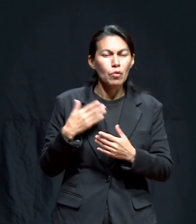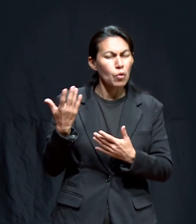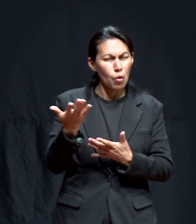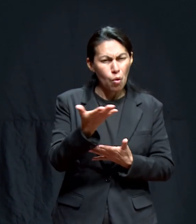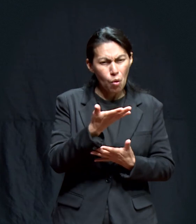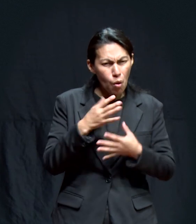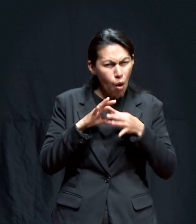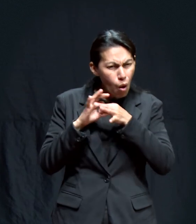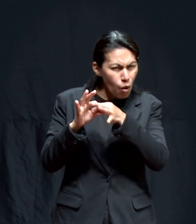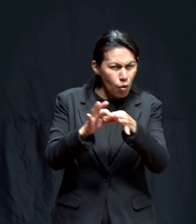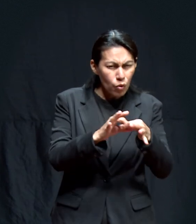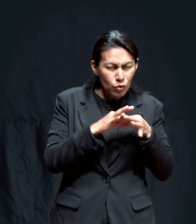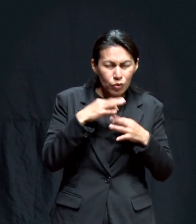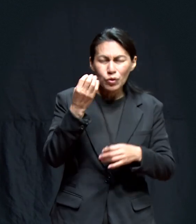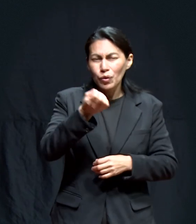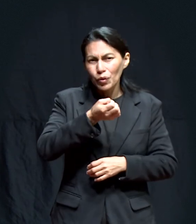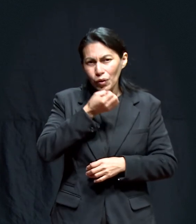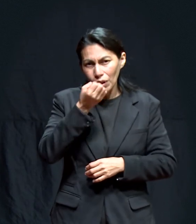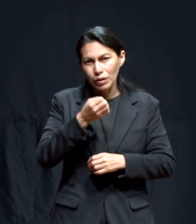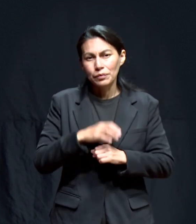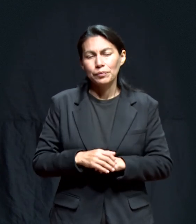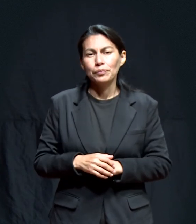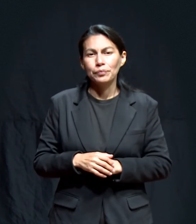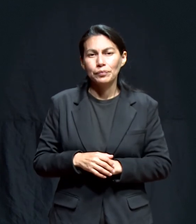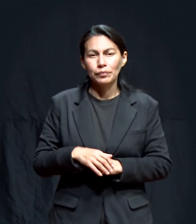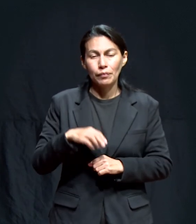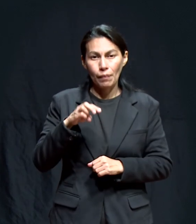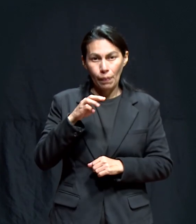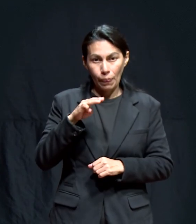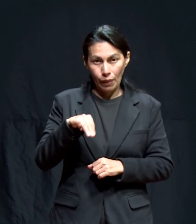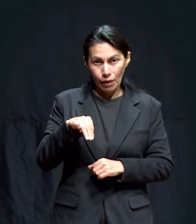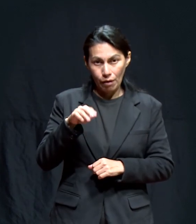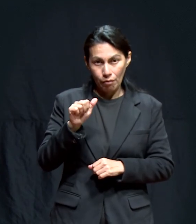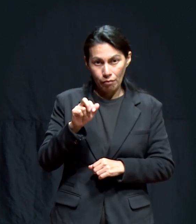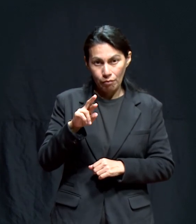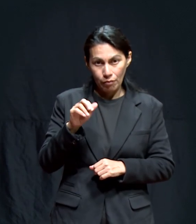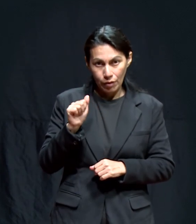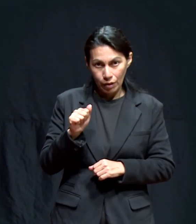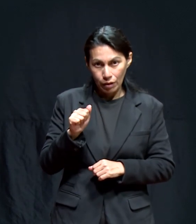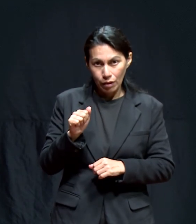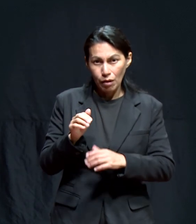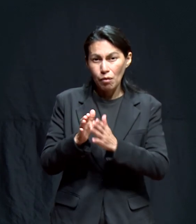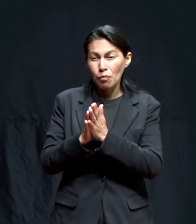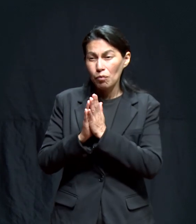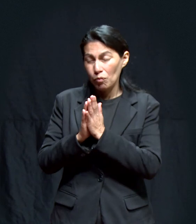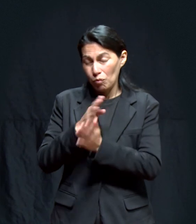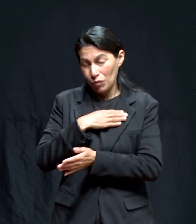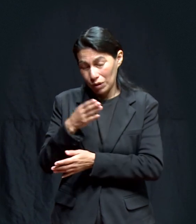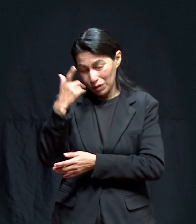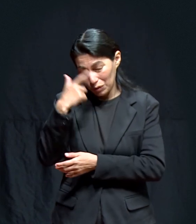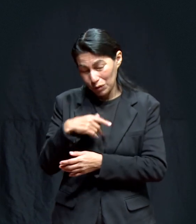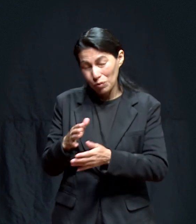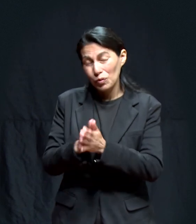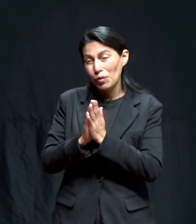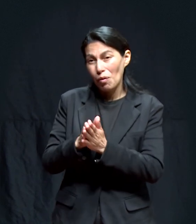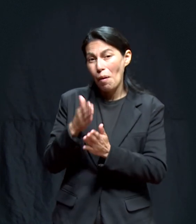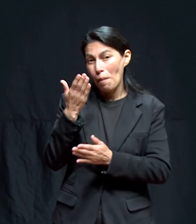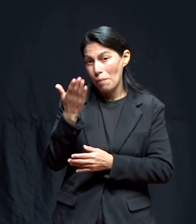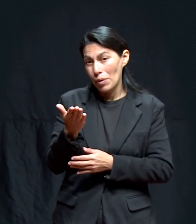Guillermina Nos unimos a ti En oración Mara Buenas noches Pedimos sus oraciones Por un